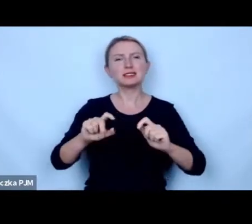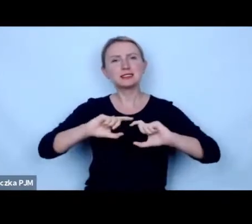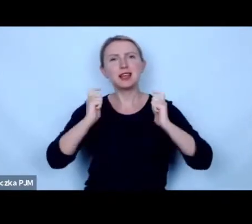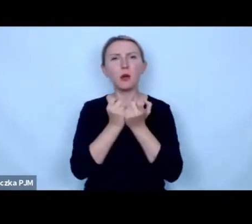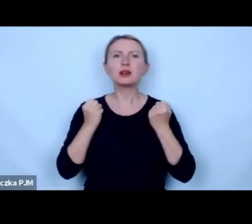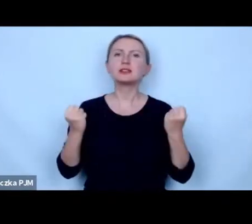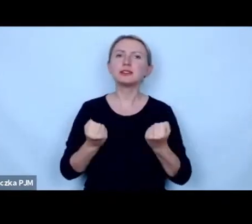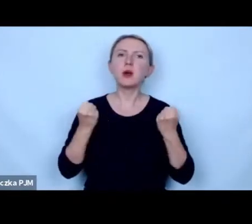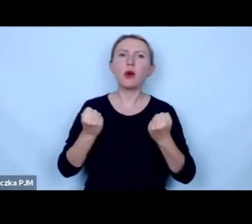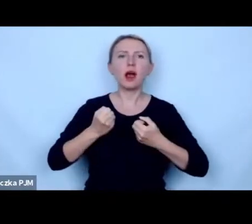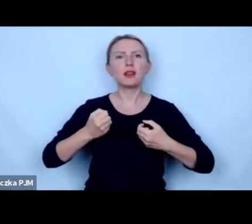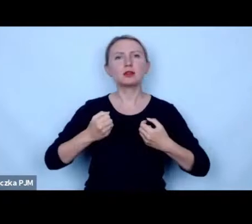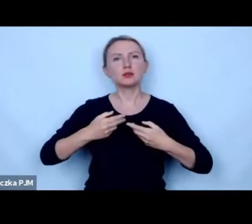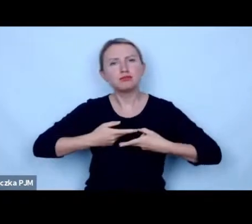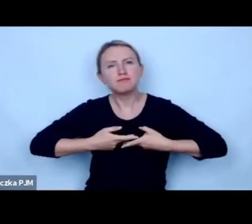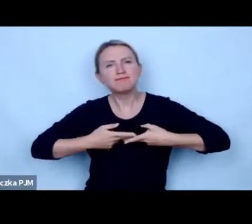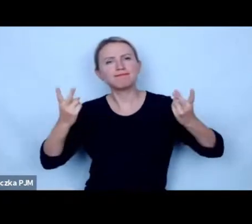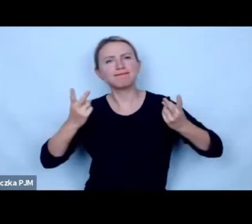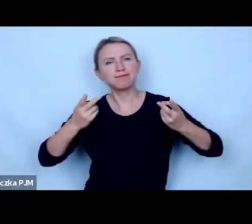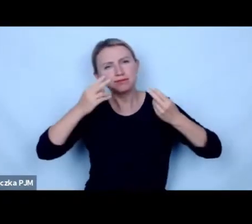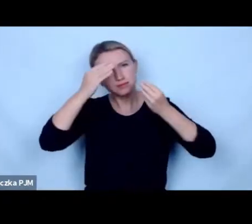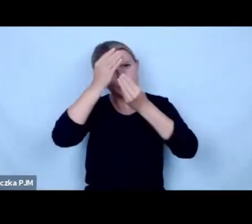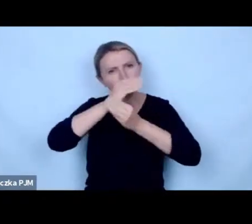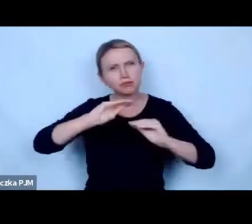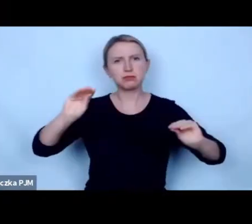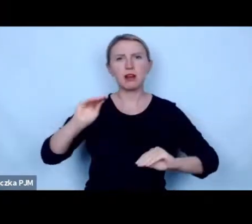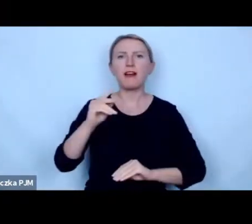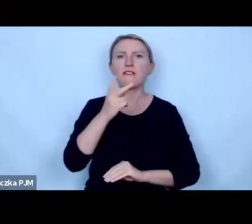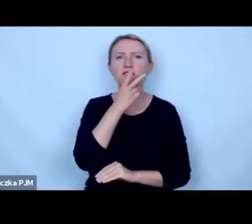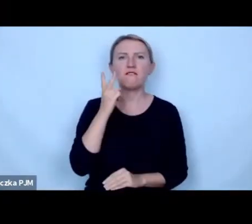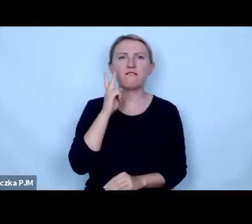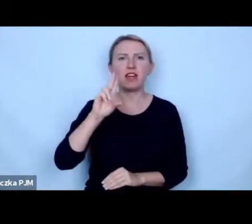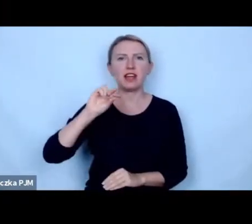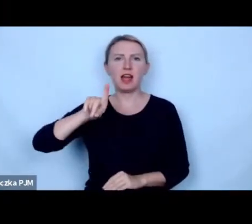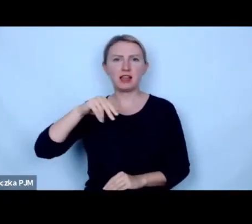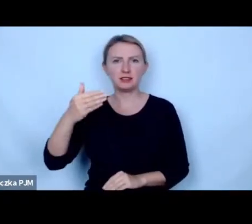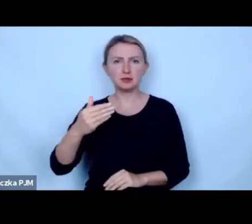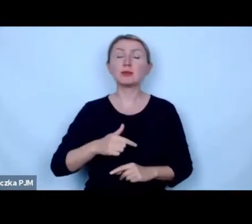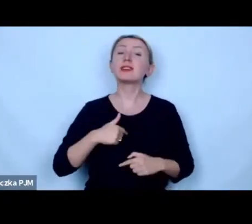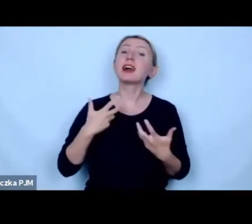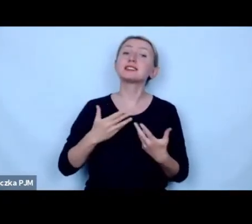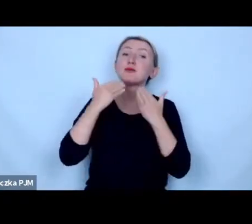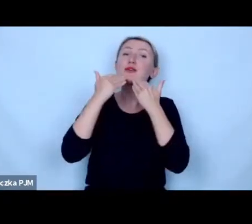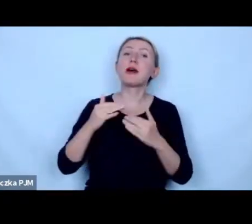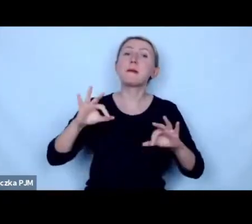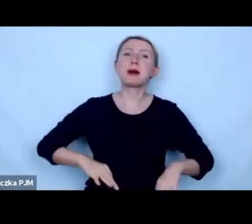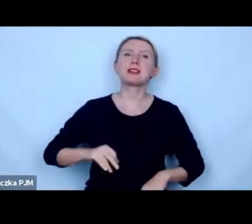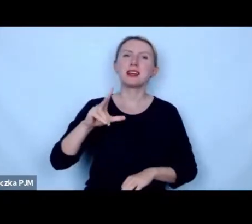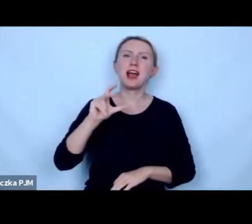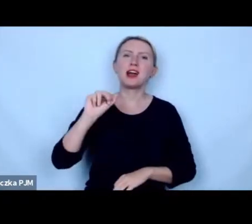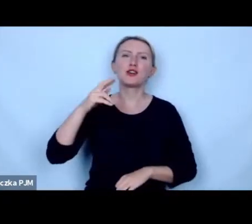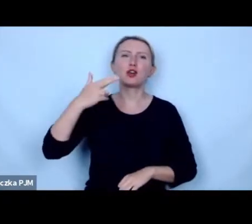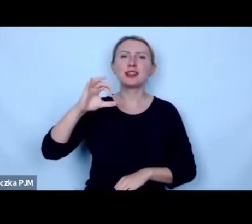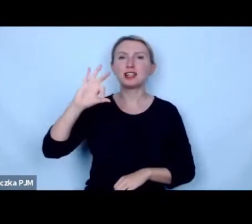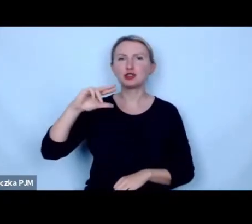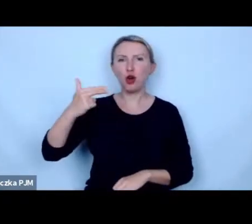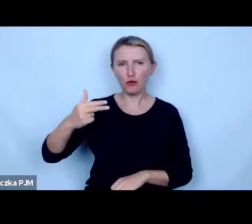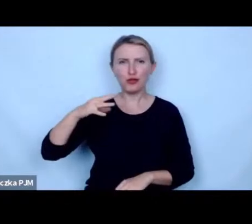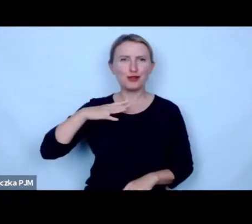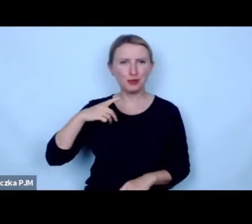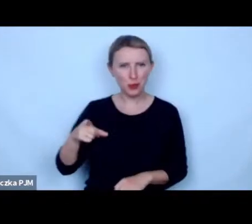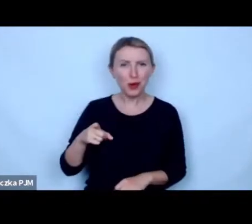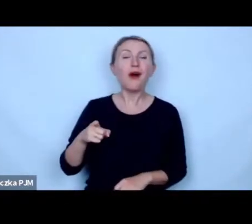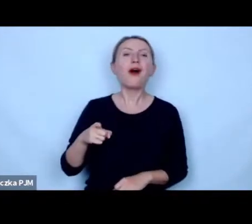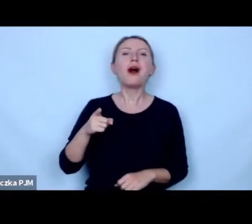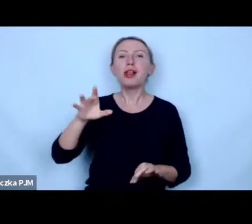działalność po prostu promuje ten weganizm i chciałabym tutaj podziękować za słowa które pani Karolina skowron wniosła ponieważ to